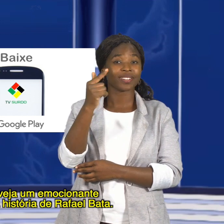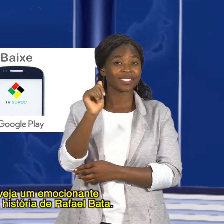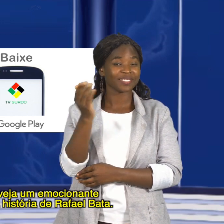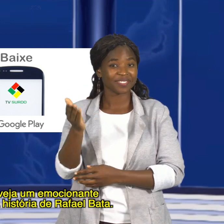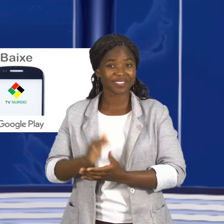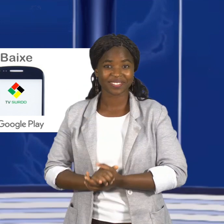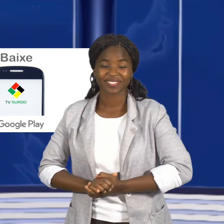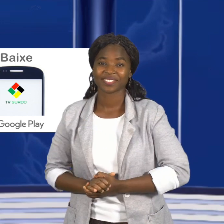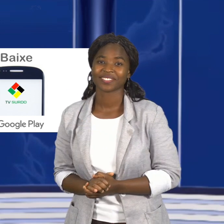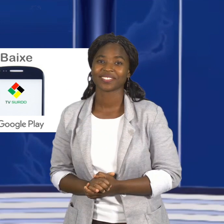Rafael Bata.